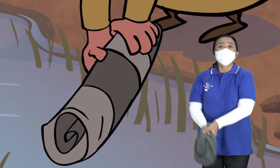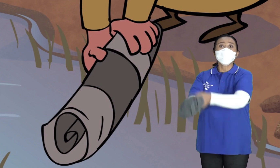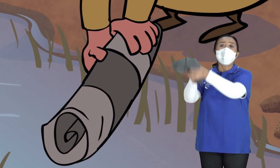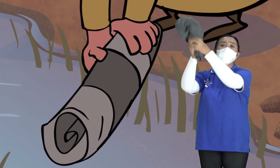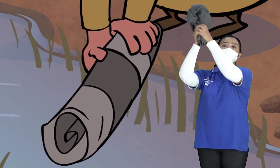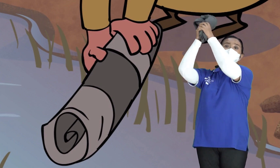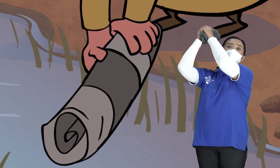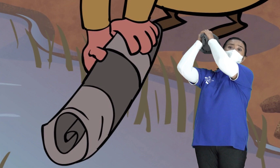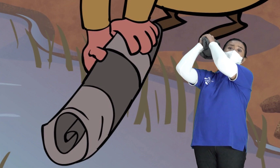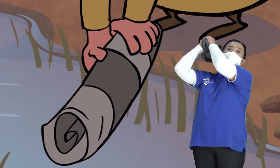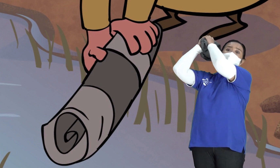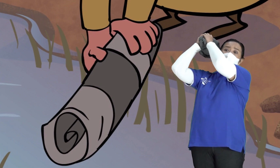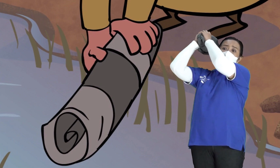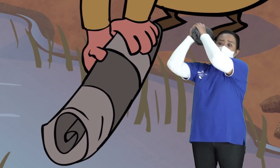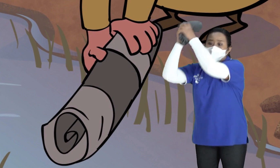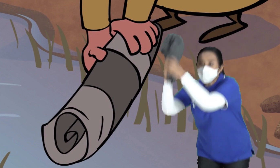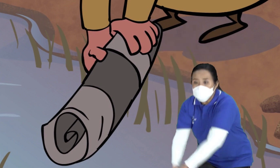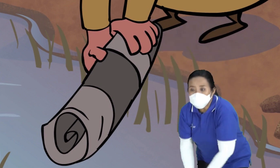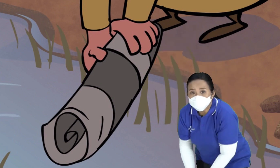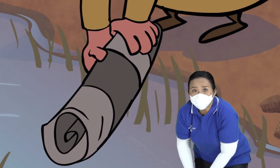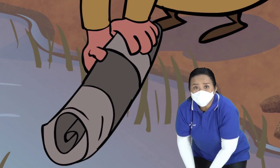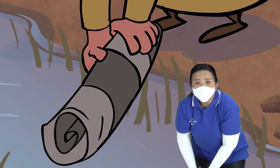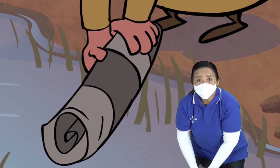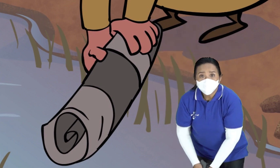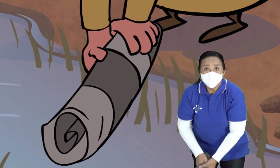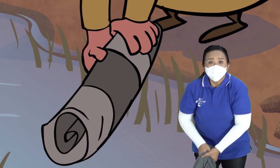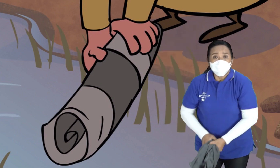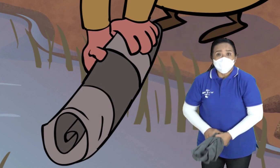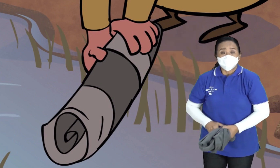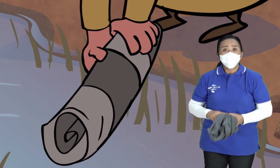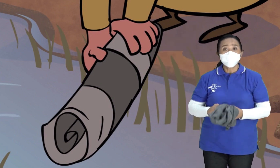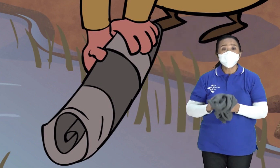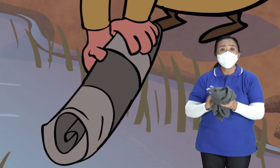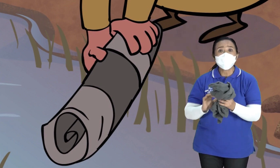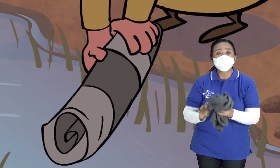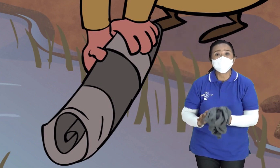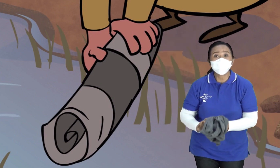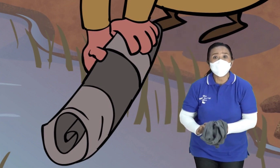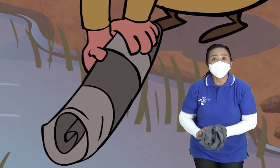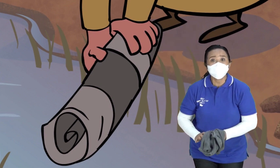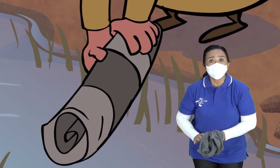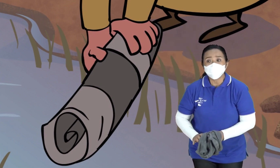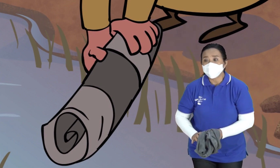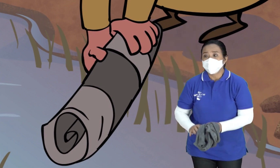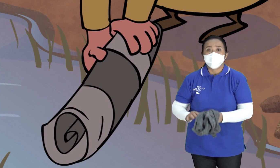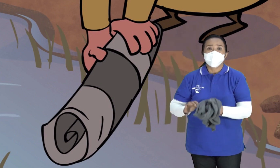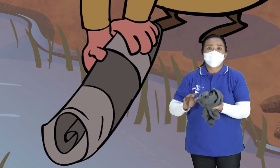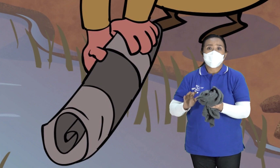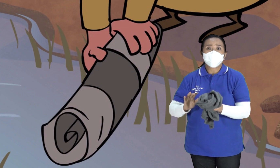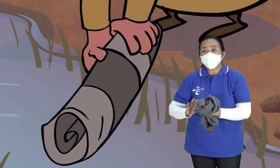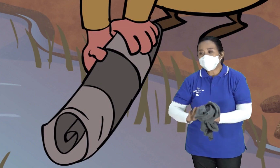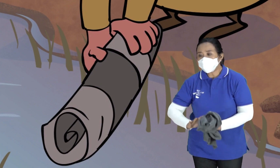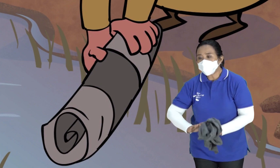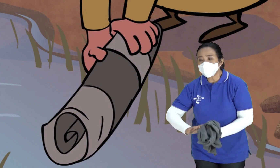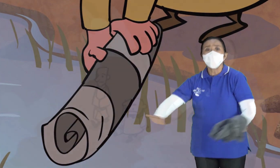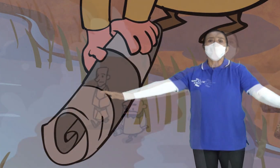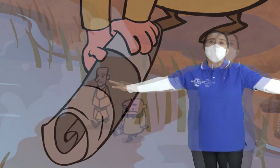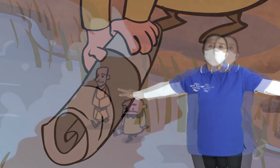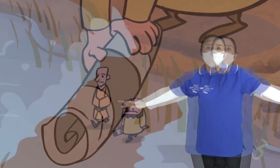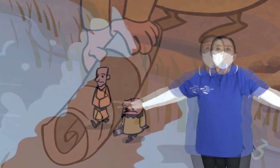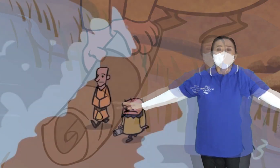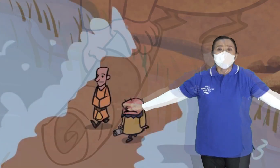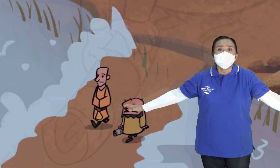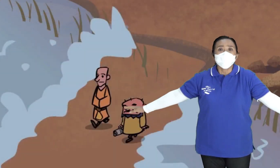pukulkan ke air sungai Yordan Piyar Musizat terjadi Air sungai itu